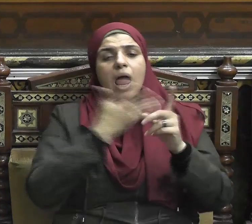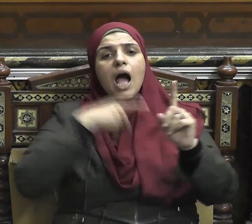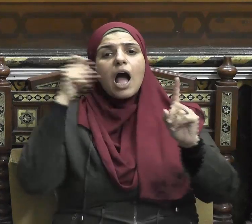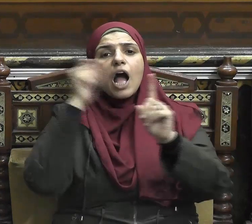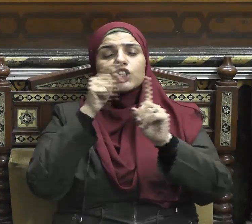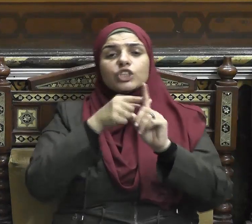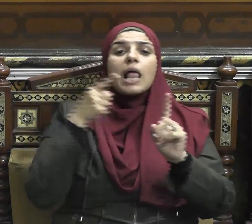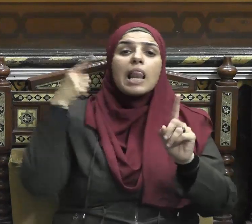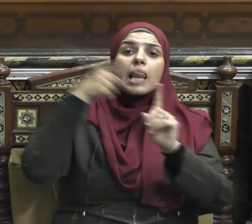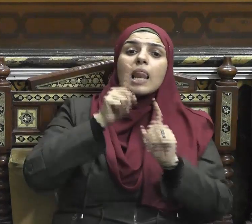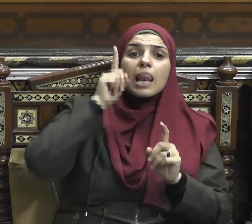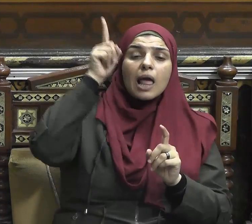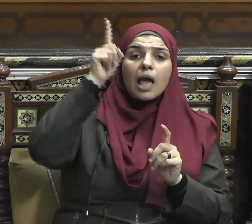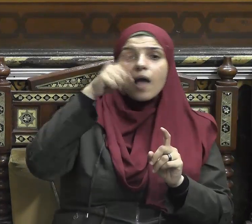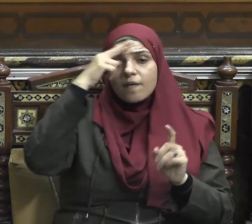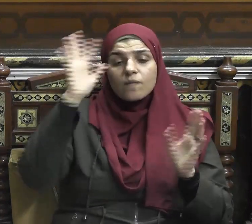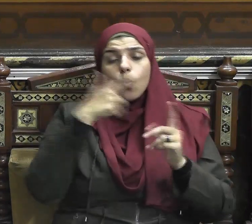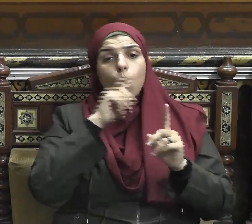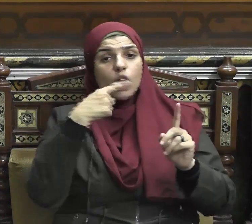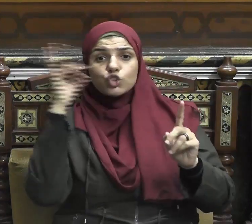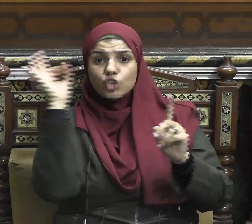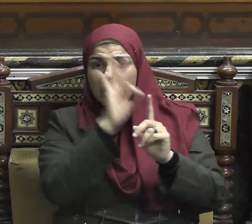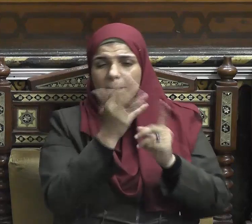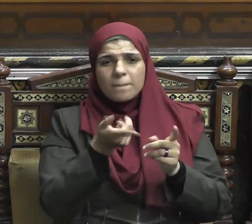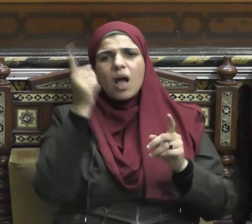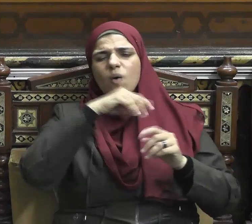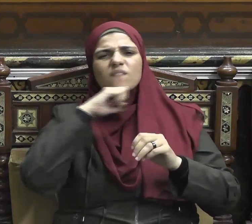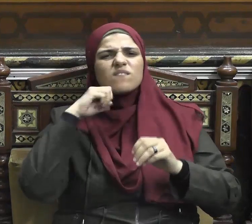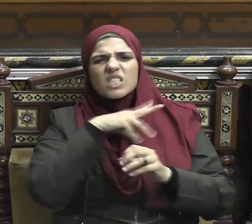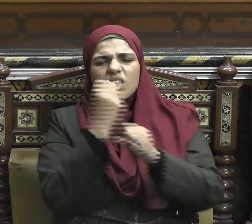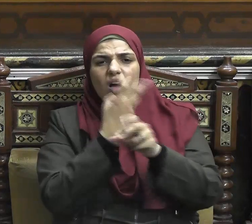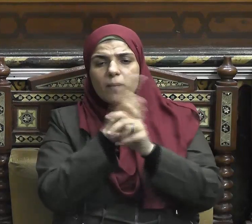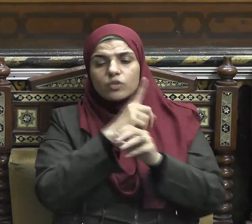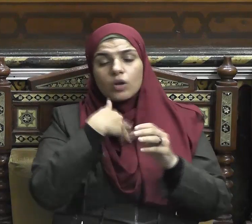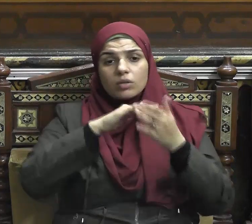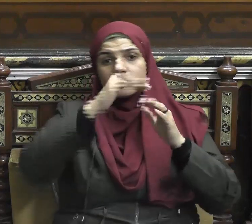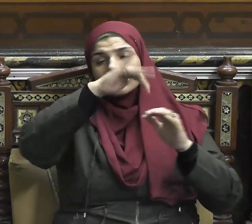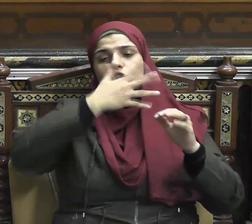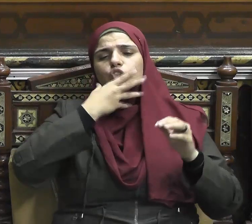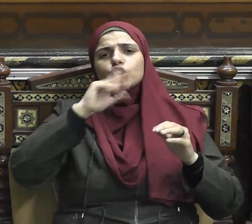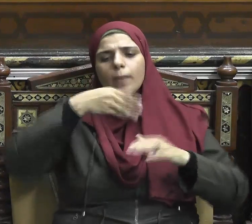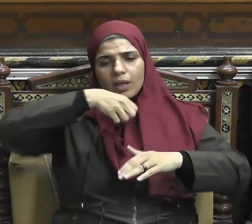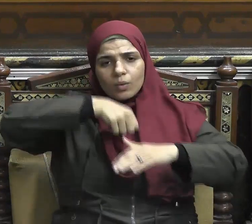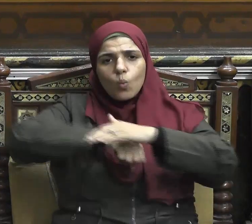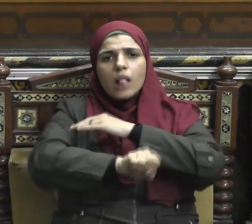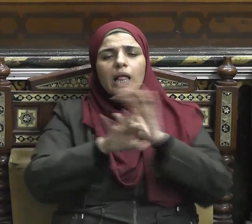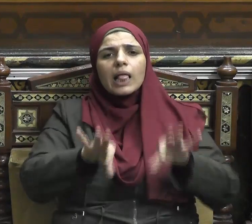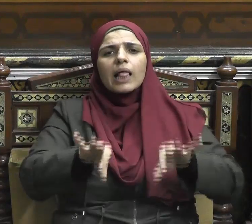وتزودوا فإن خير الزاد التقوى واتقوني يا أولي الألباب وعن أبي